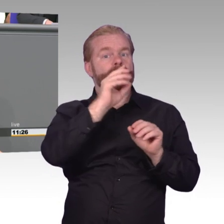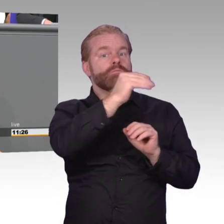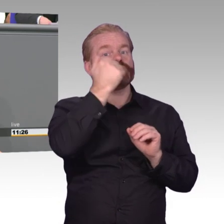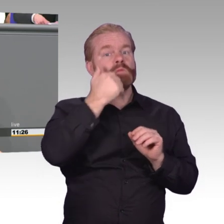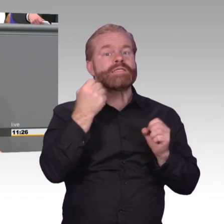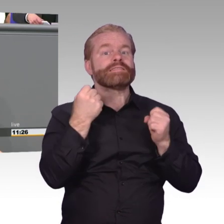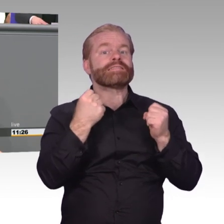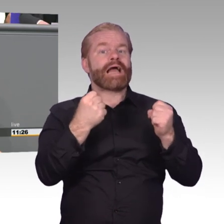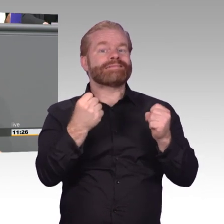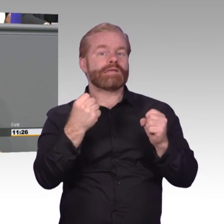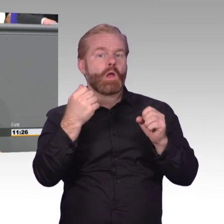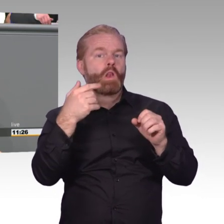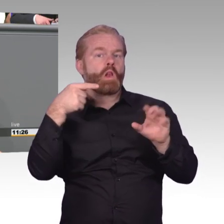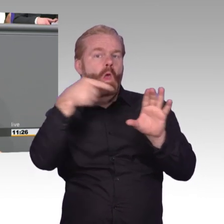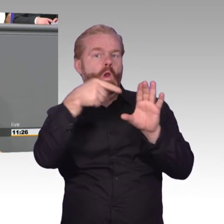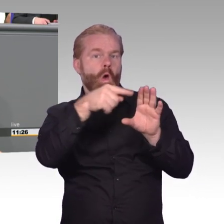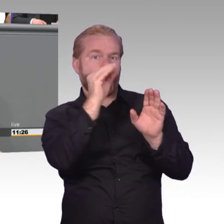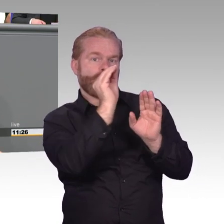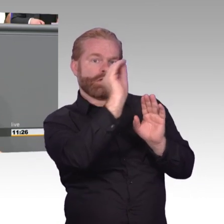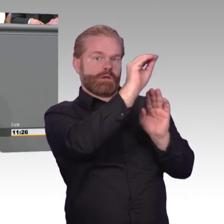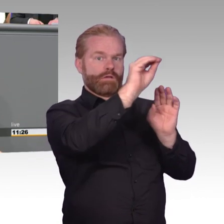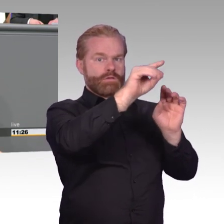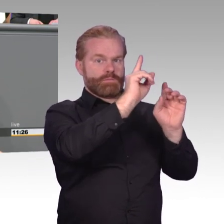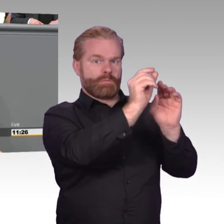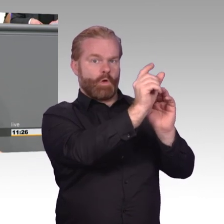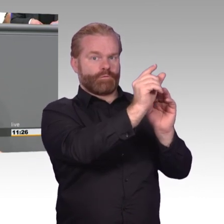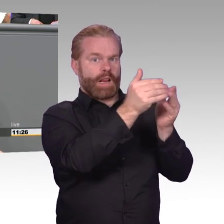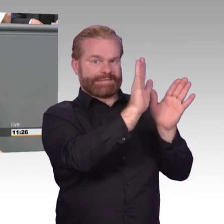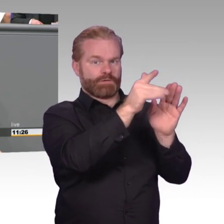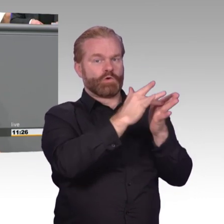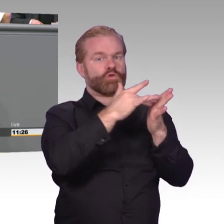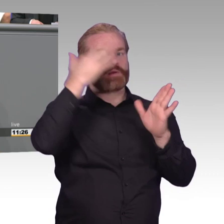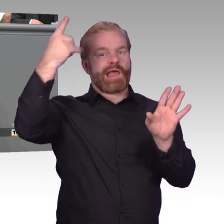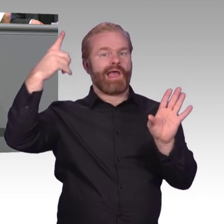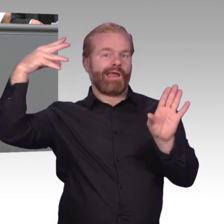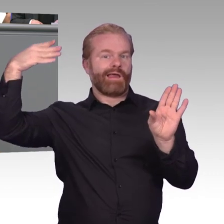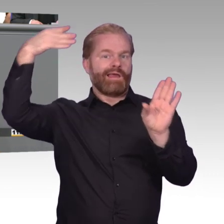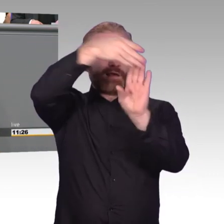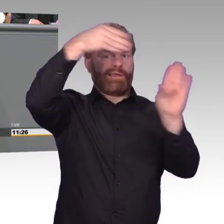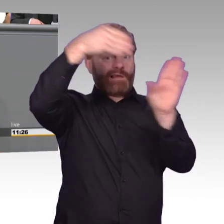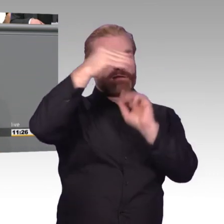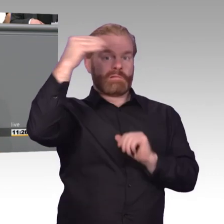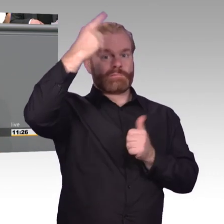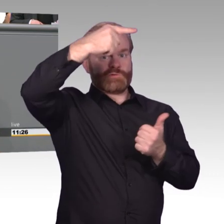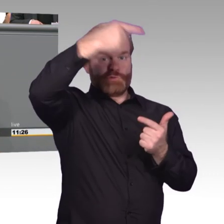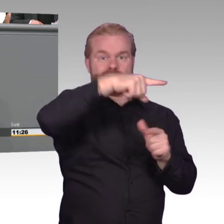Der Schaden wird auf circa 4 Milliarden Dollar geschätzt. Die NSA wusste von dieser Schwachstelle und sie hat sie verschwiegen.